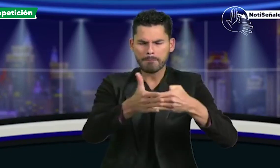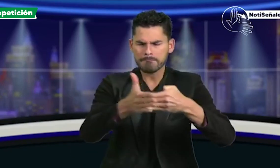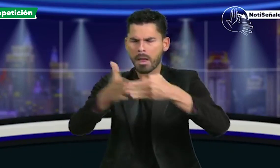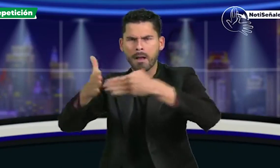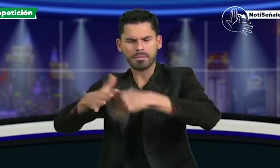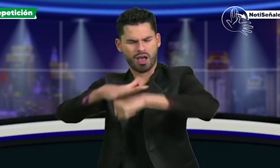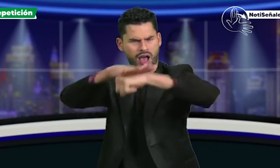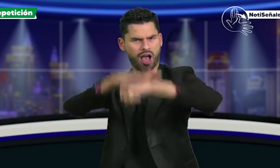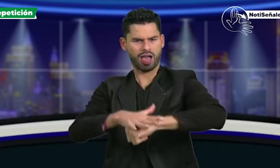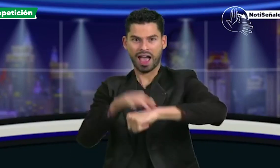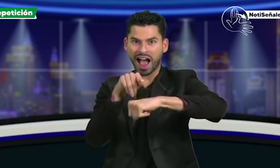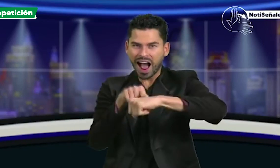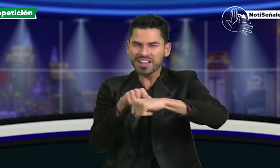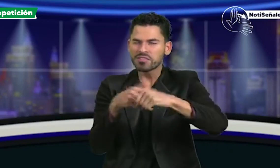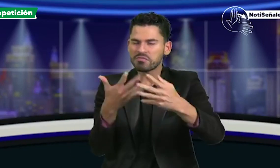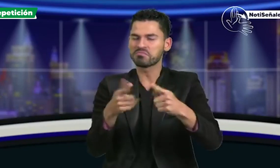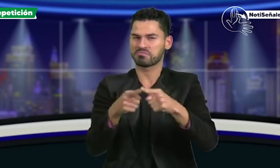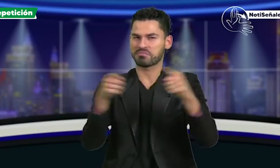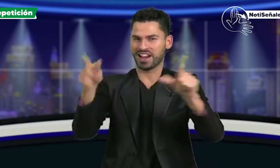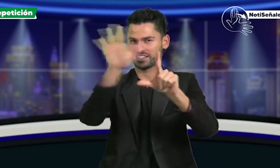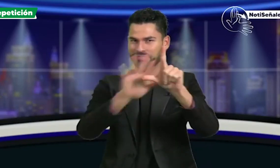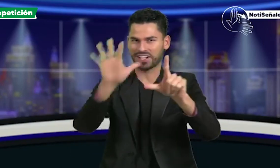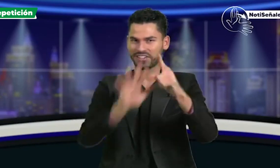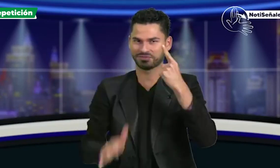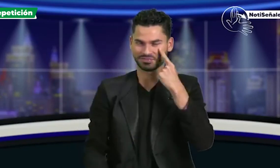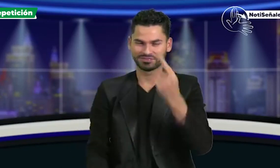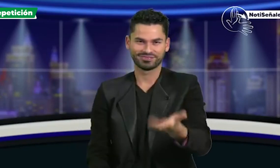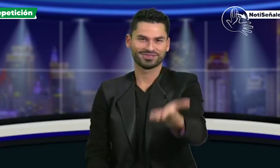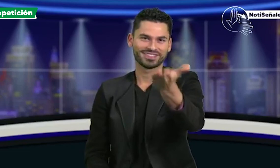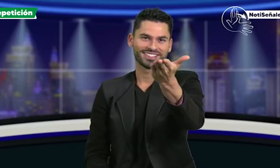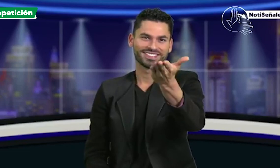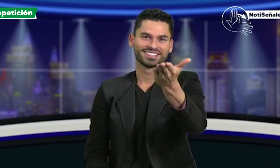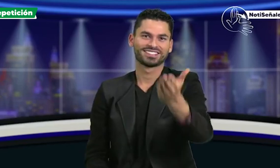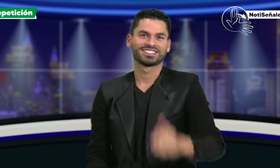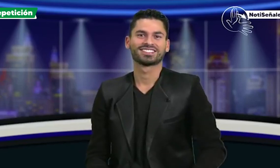campaña sin accesibilidad no hay derechos veamos el siguiente video